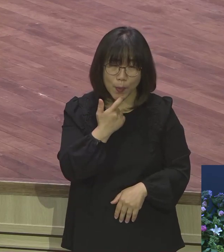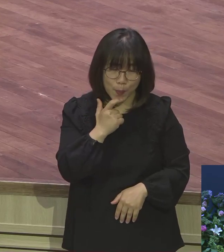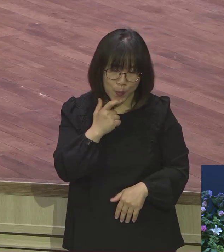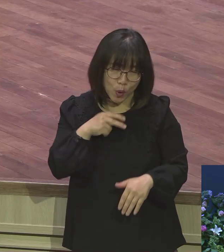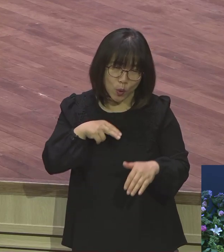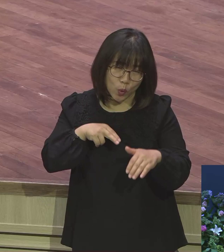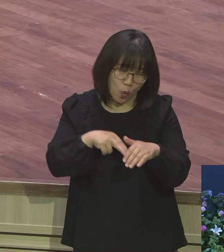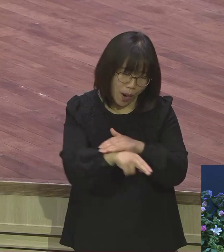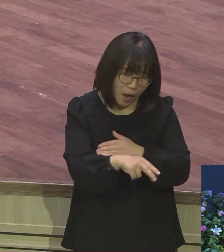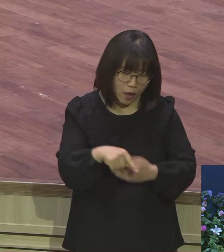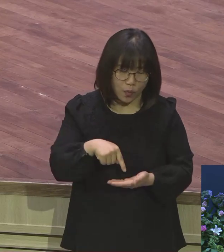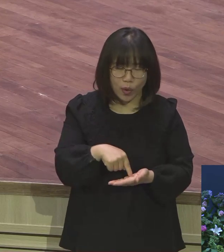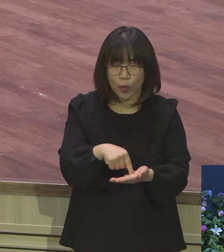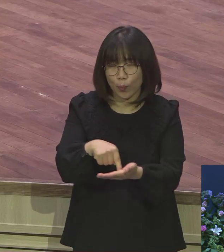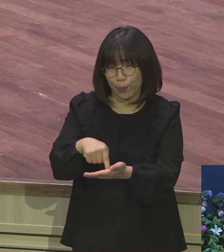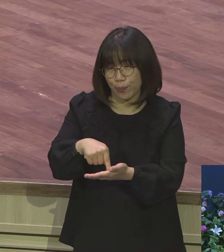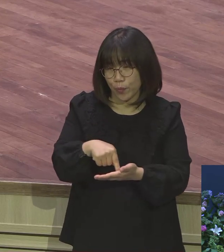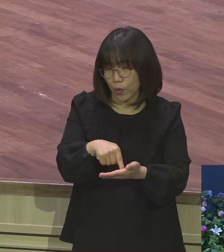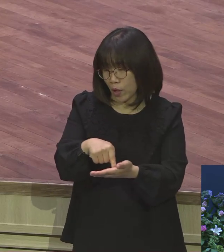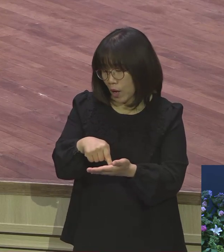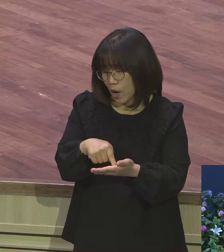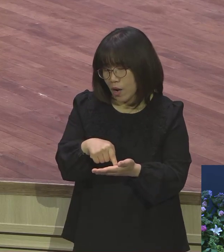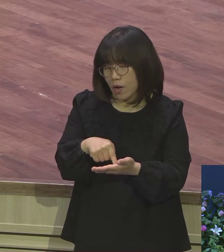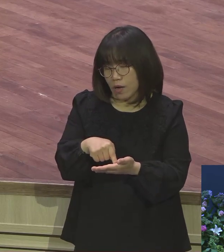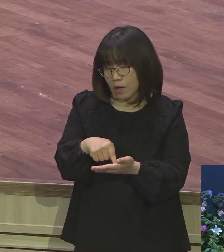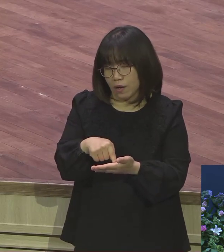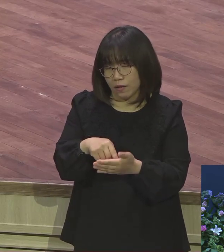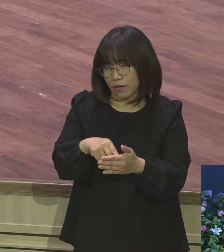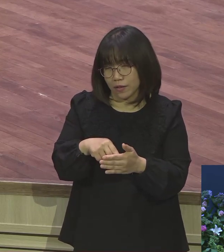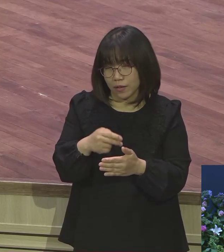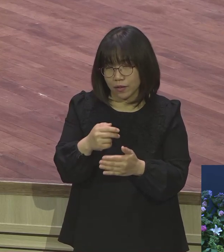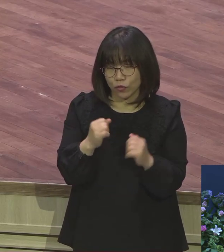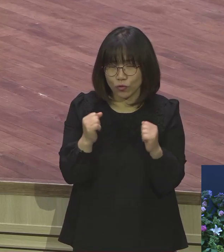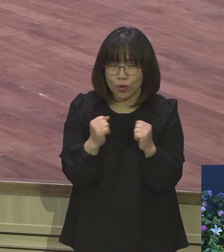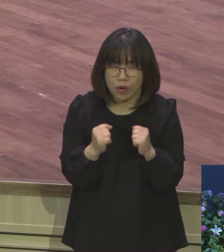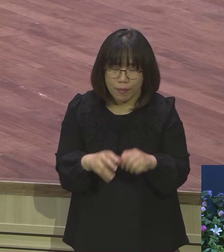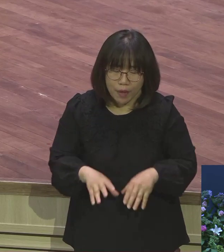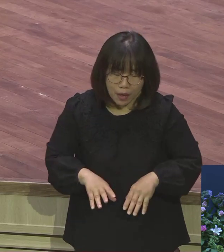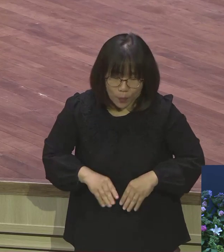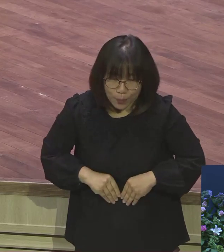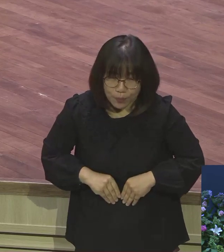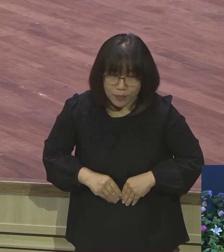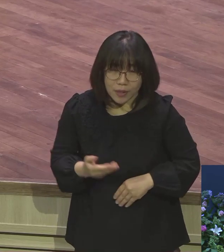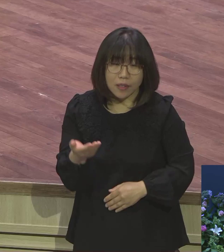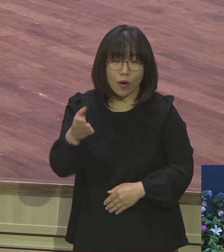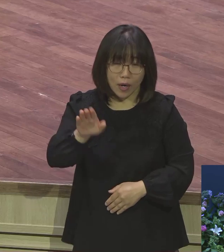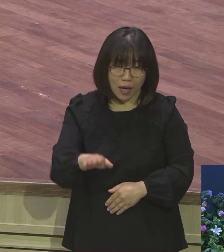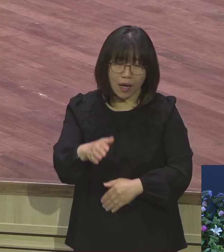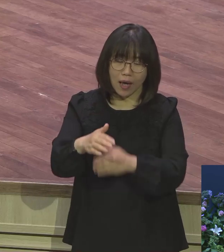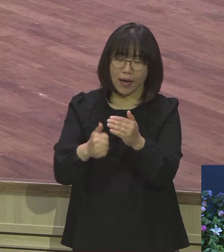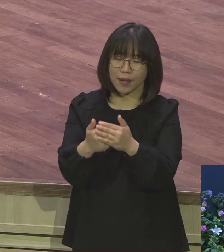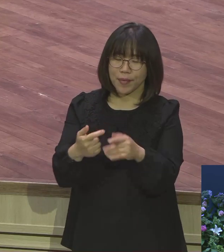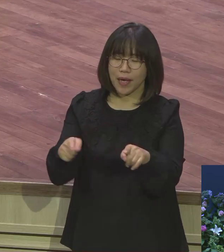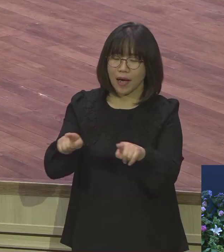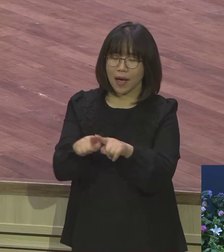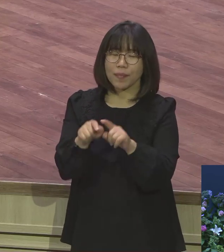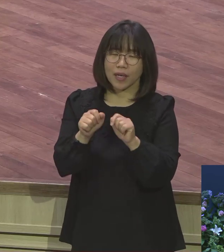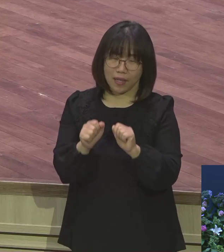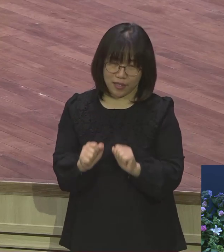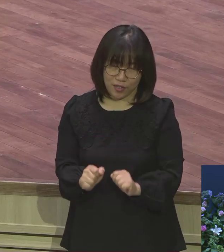외롭습니다 도망자신세입니다 춥고 배고픕니다 하나님이 함께하고 계신다고요